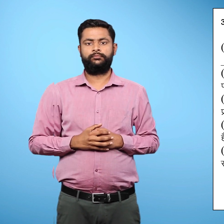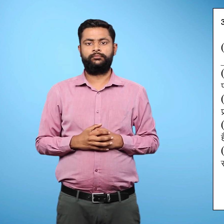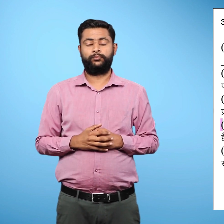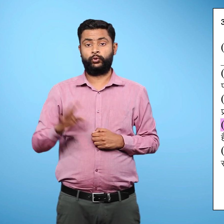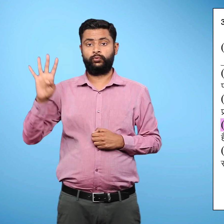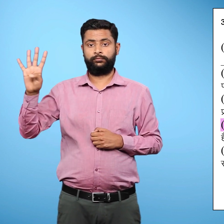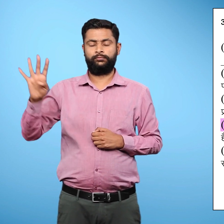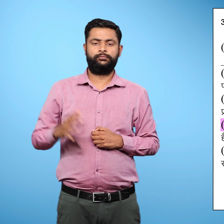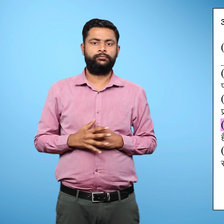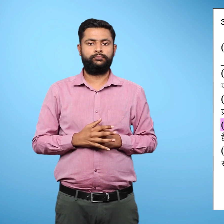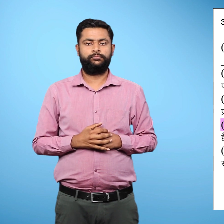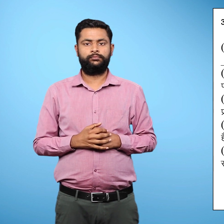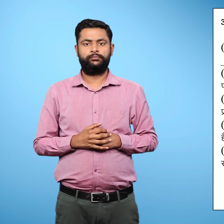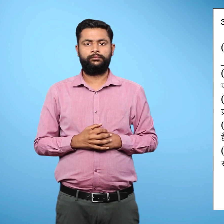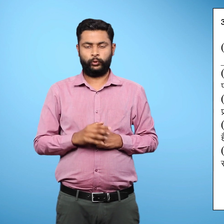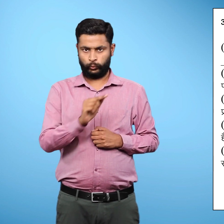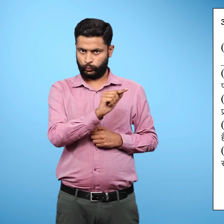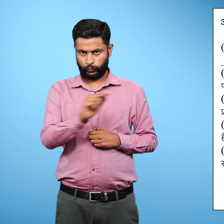चौथा रिक्तिस्थान